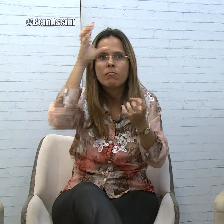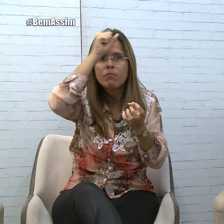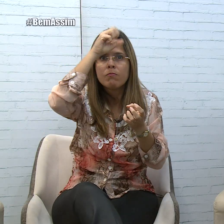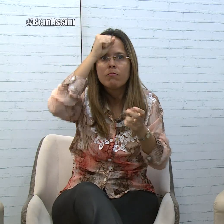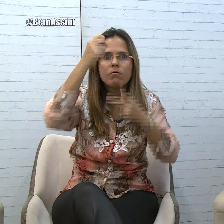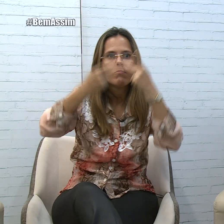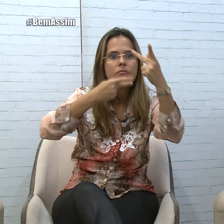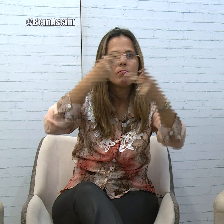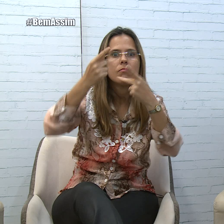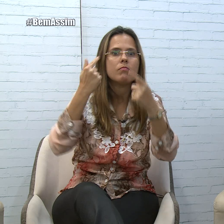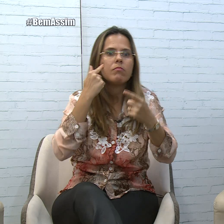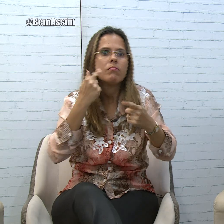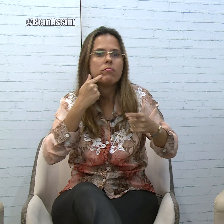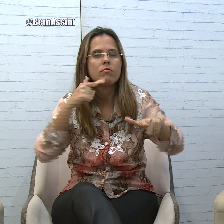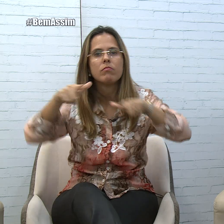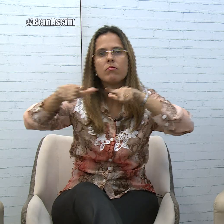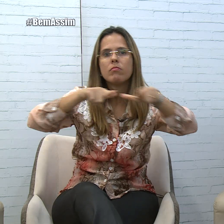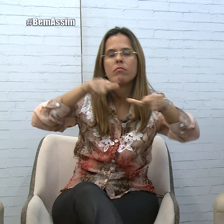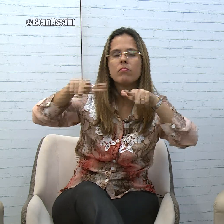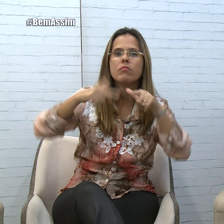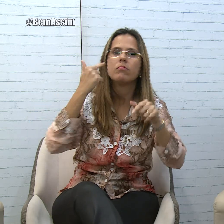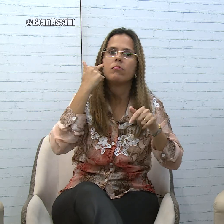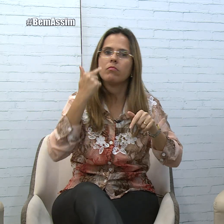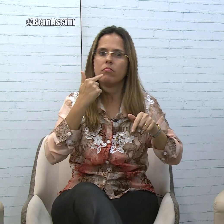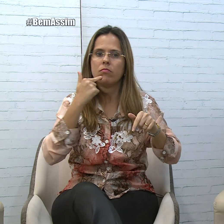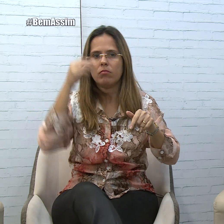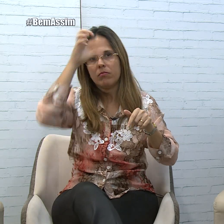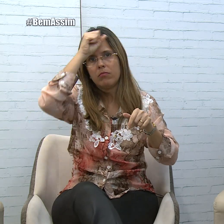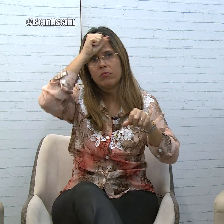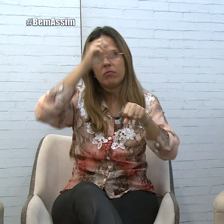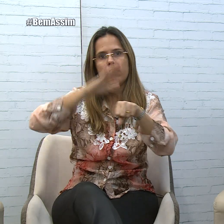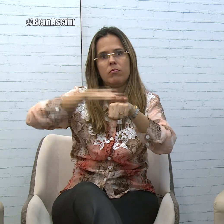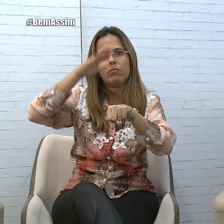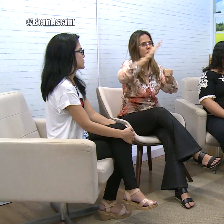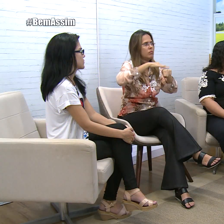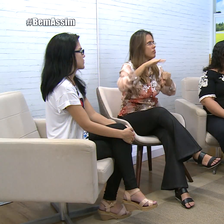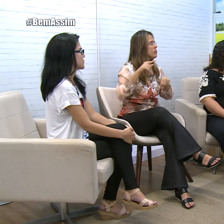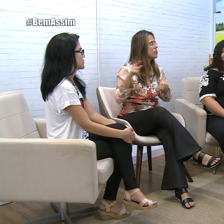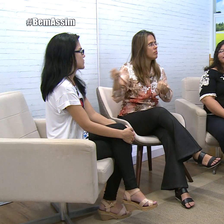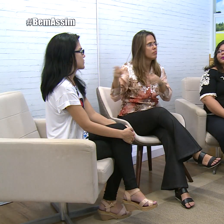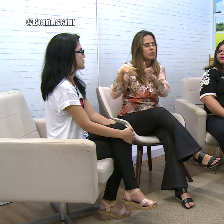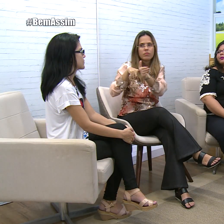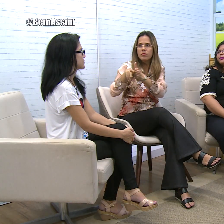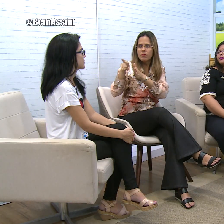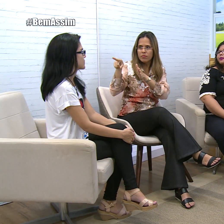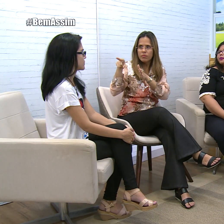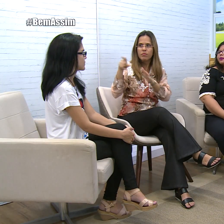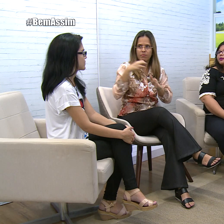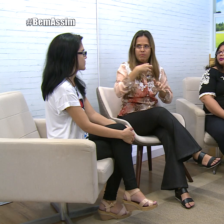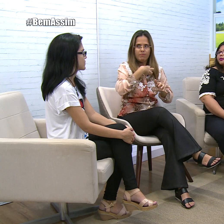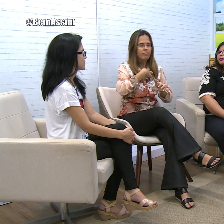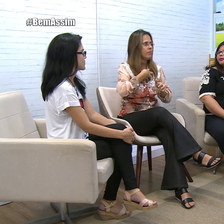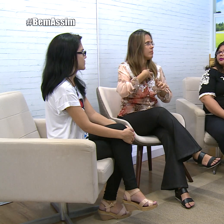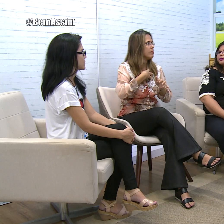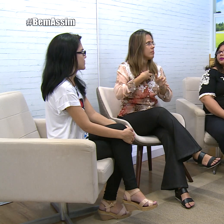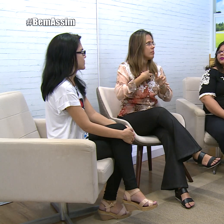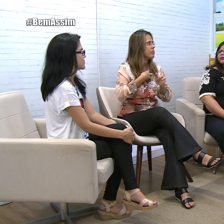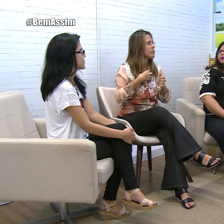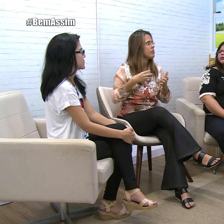com o surdo, para trabalhar com o surdo e para aprender ainda mais. Renata, você sente diferença de hoje para